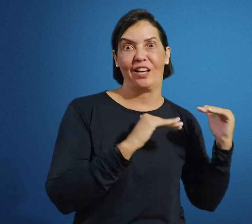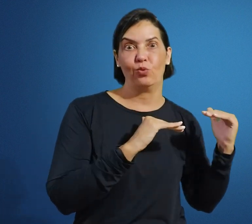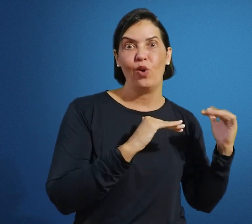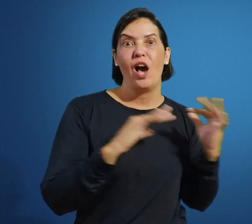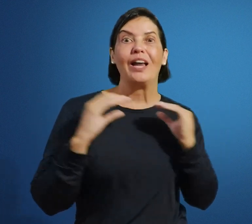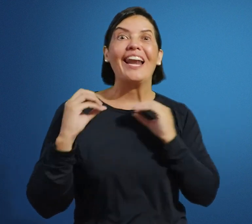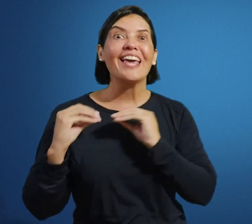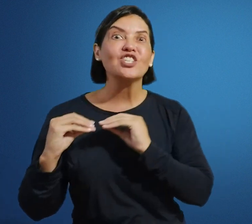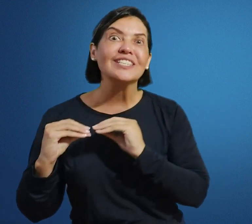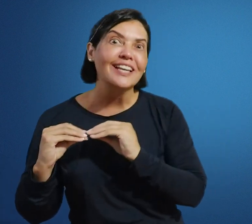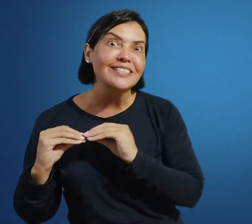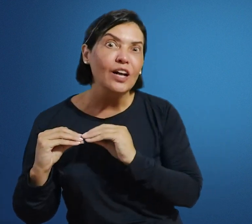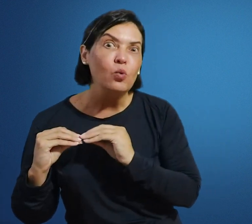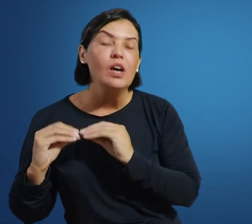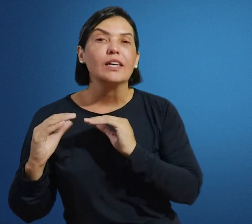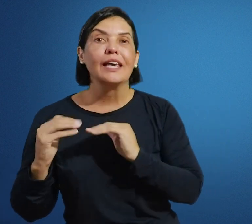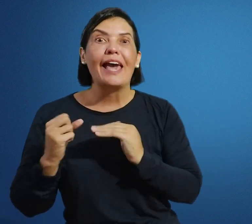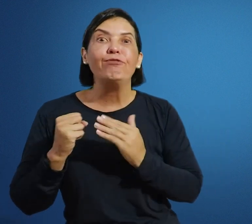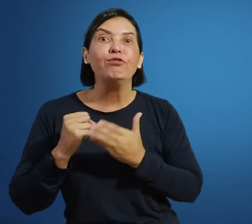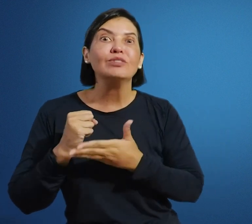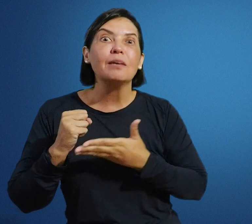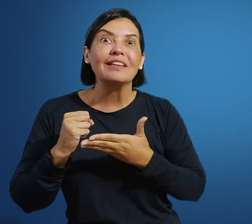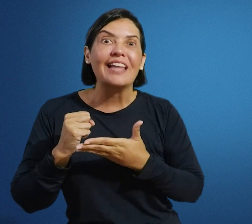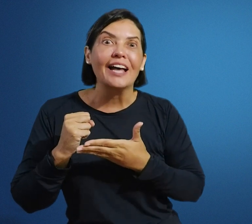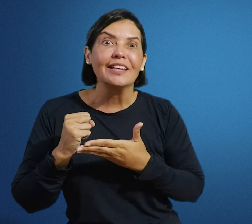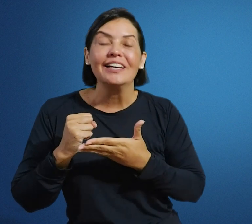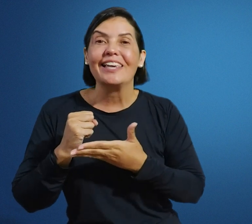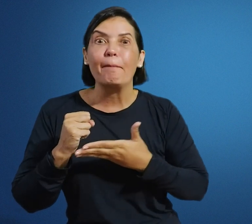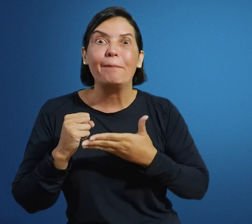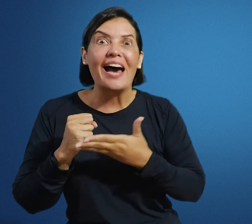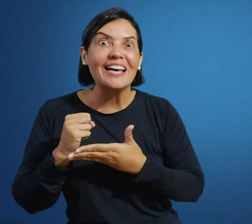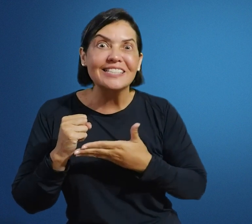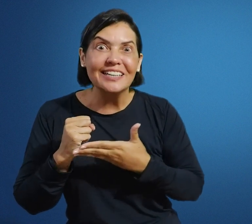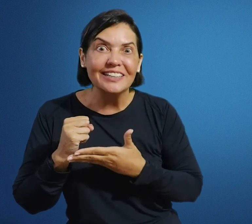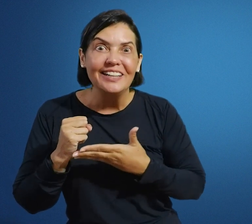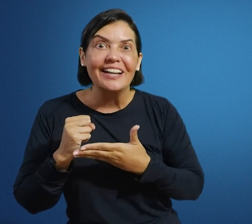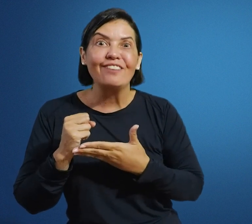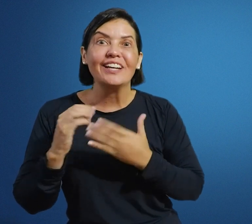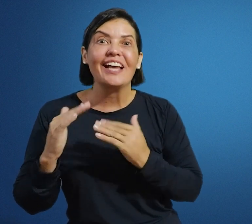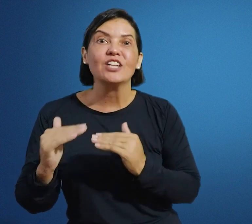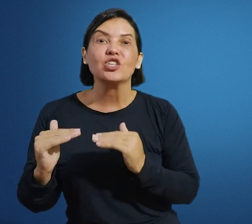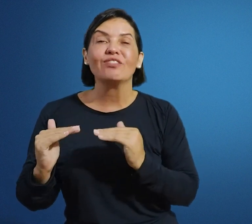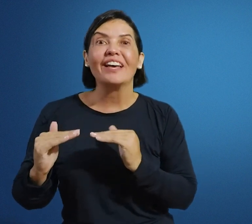cada um? Legislação que é fundamentada, que é básica, na verdade, que vai